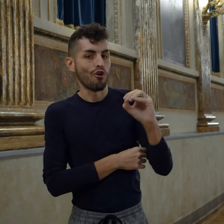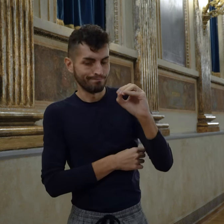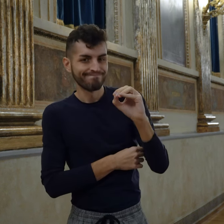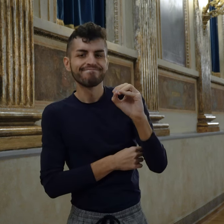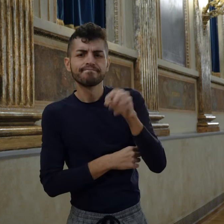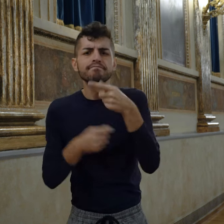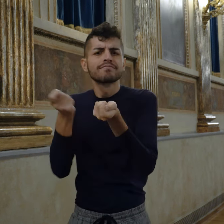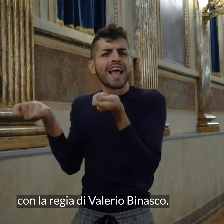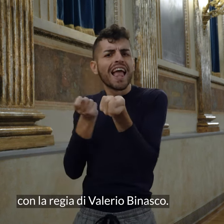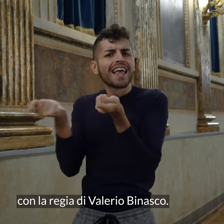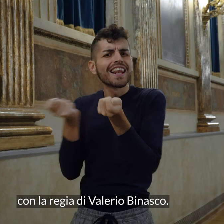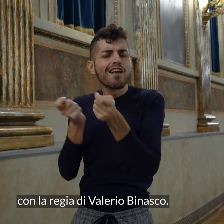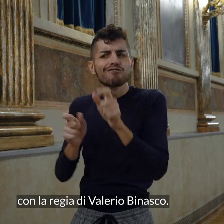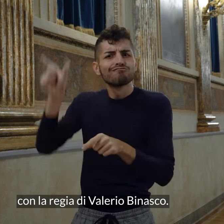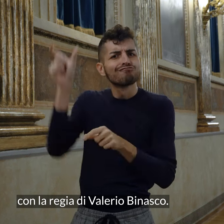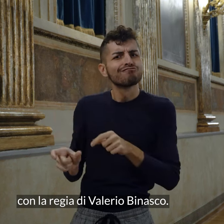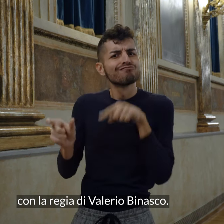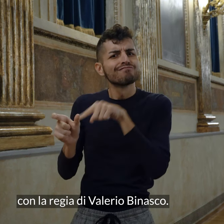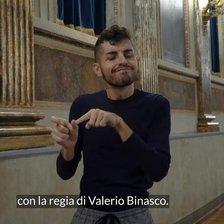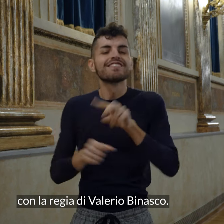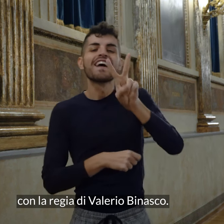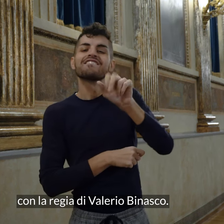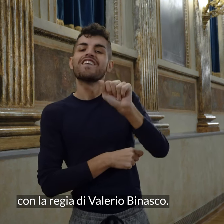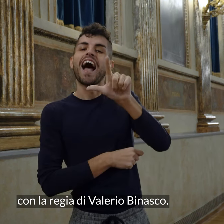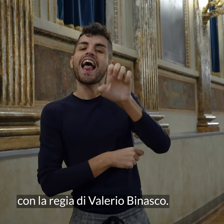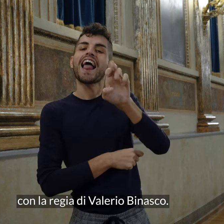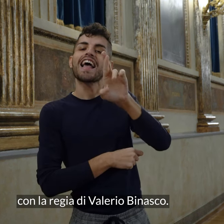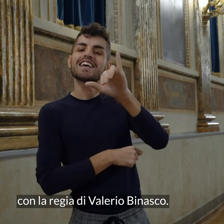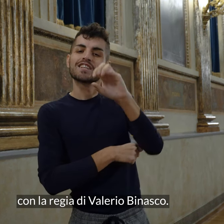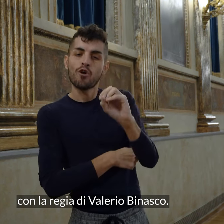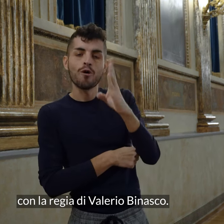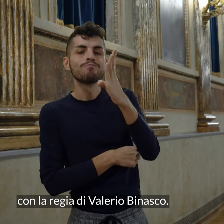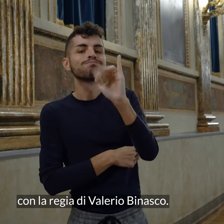con la regia di Valerio Binasco